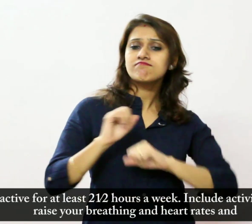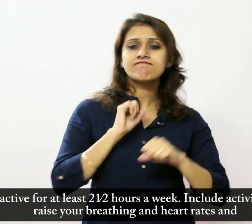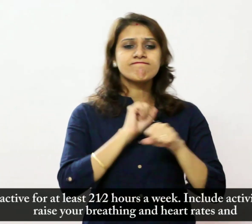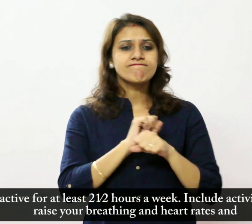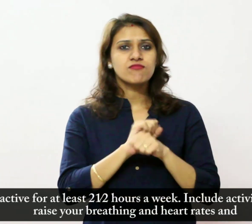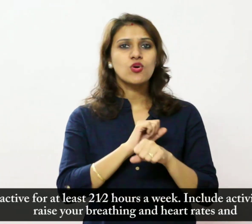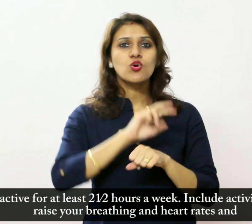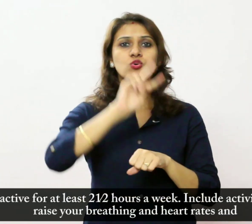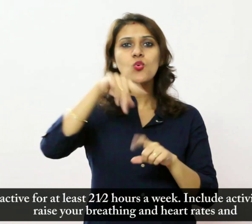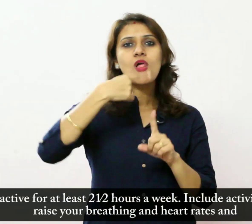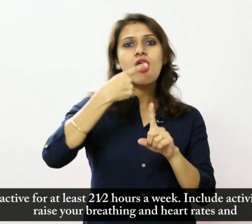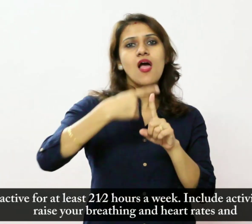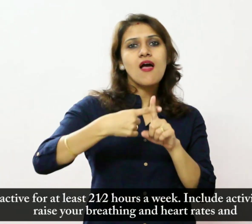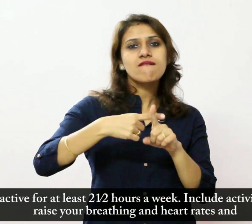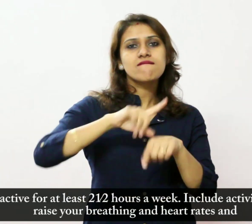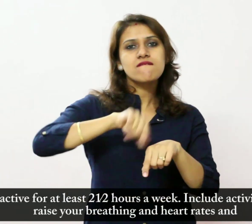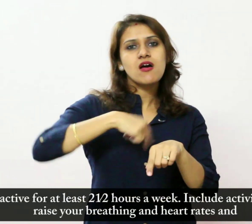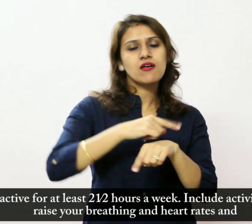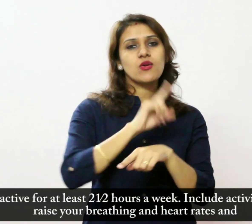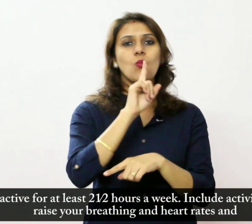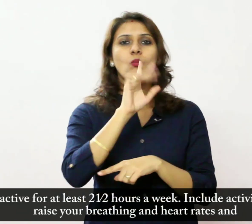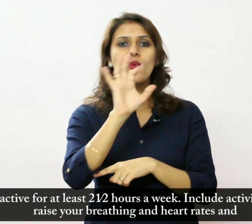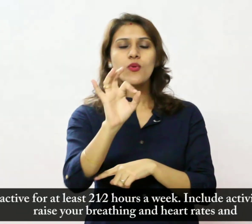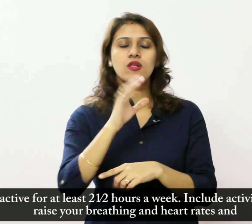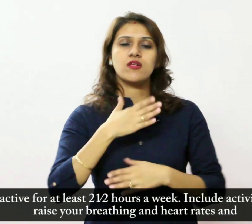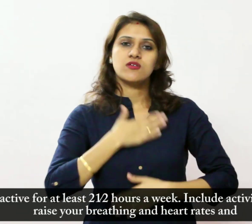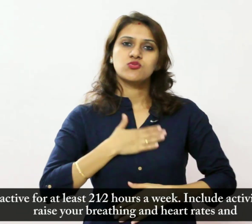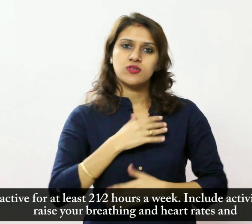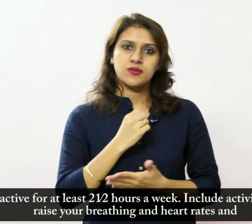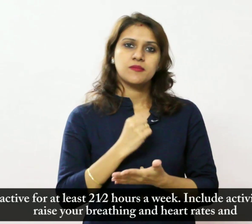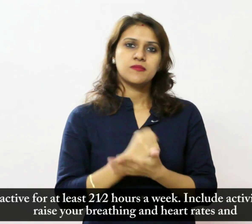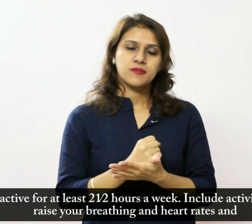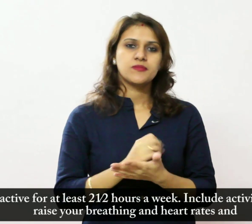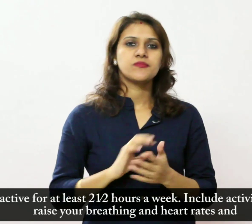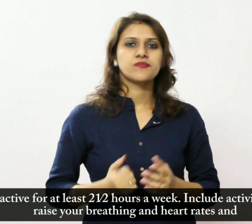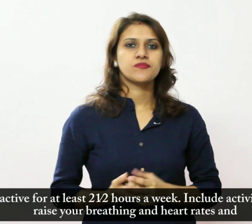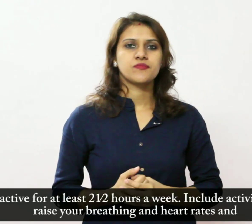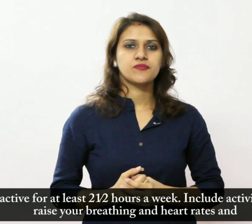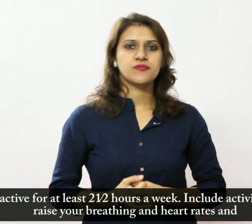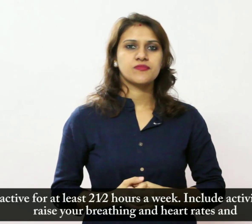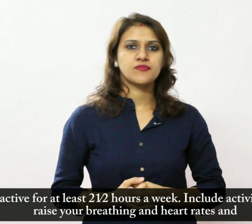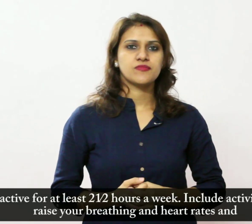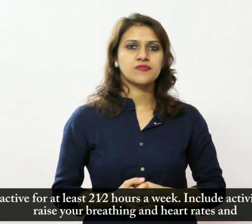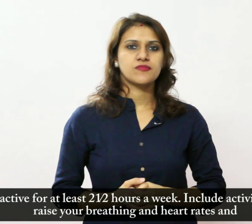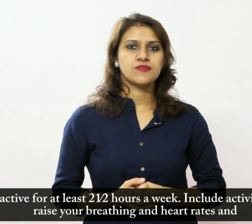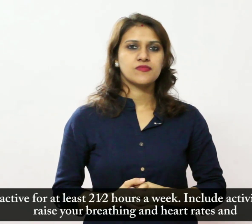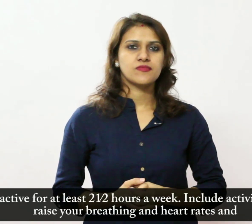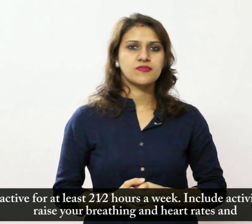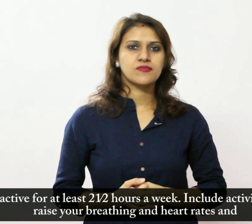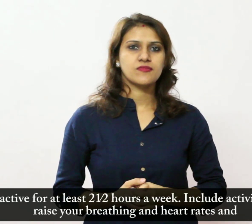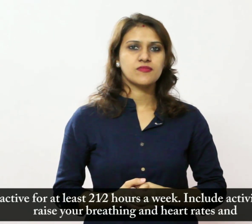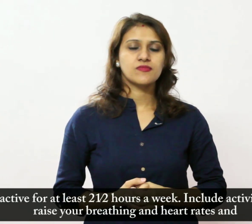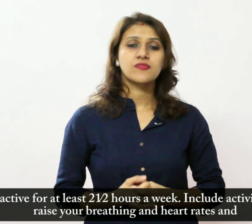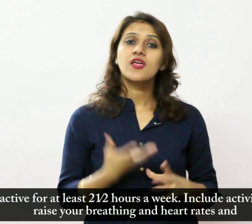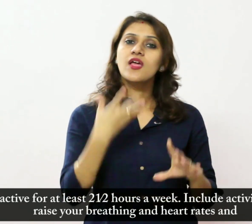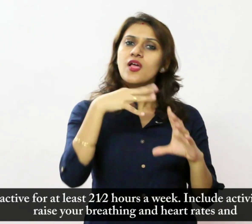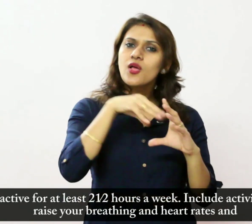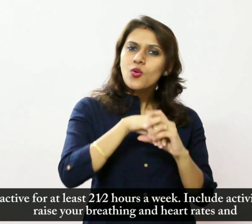सपता में कम से कम 21 बाइ 2 घंटे सक्रिय रहें उन गती विधियों को शामिल करें